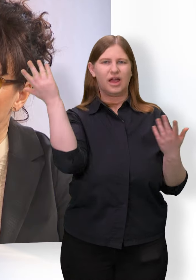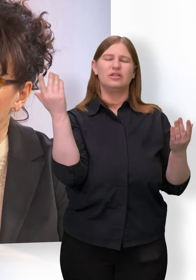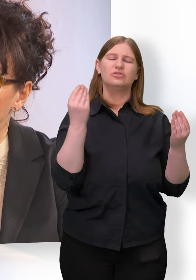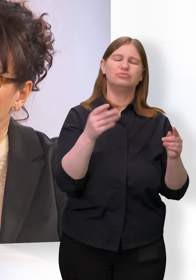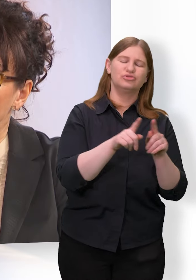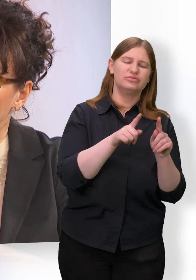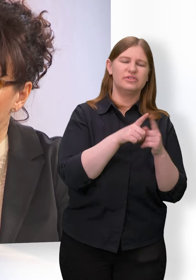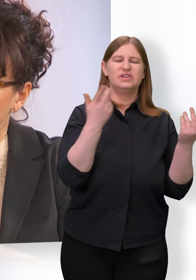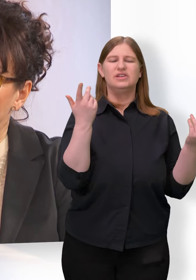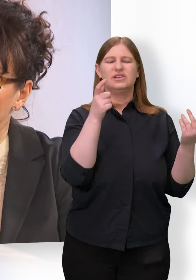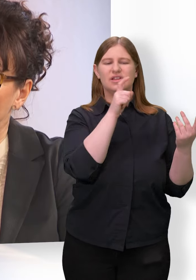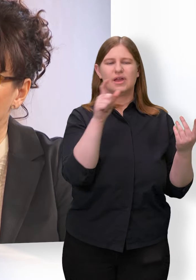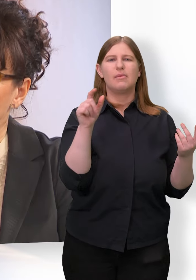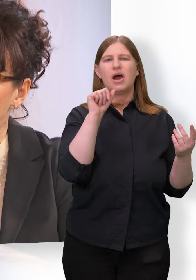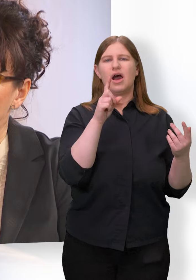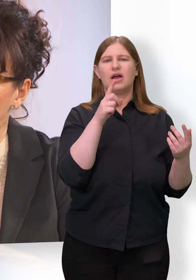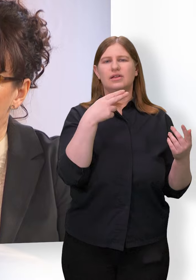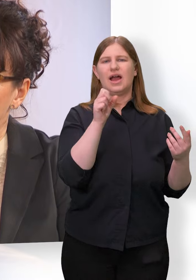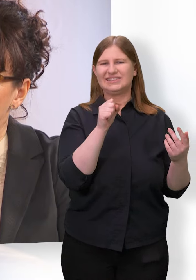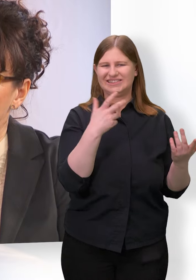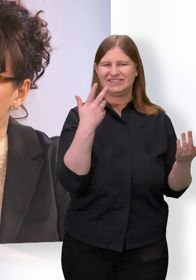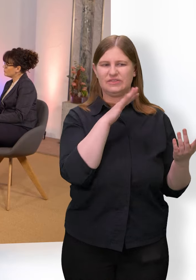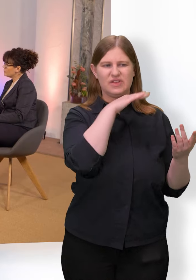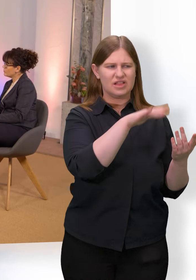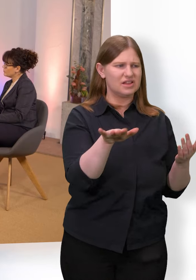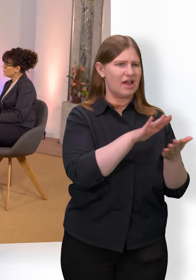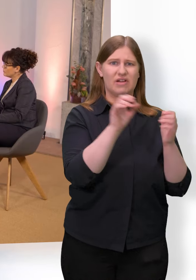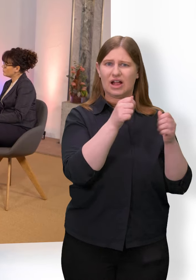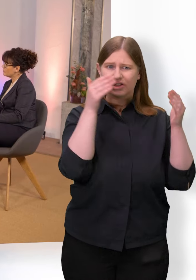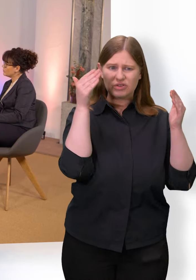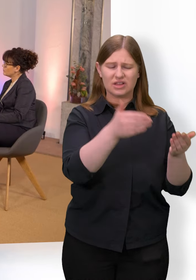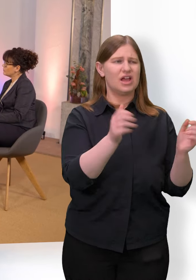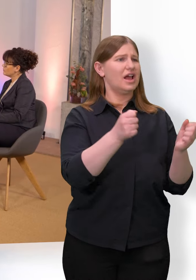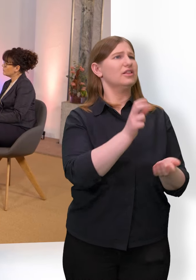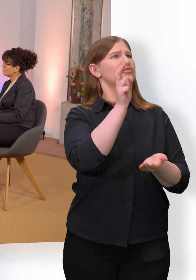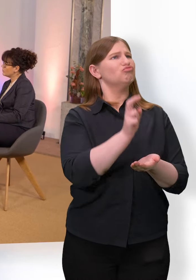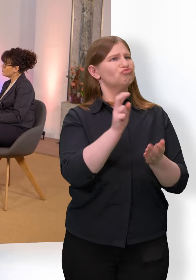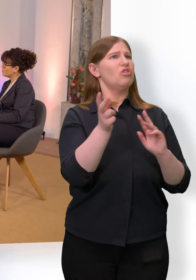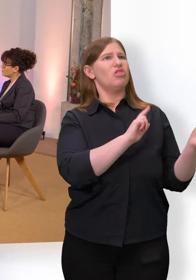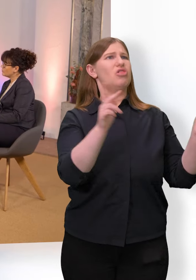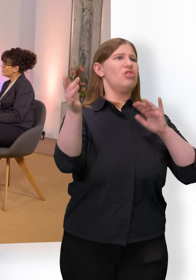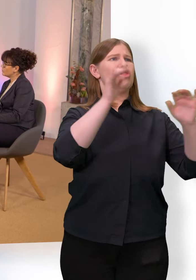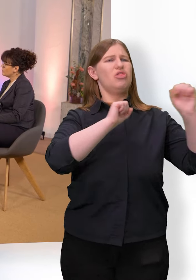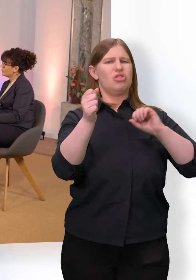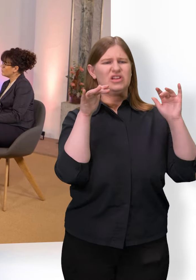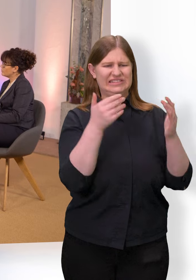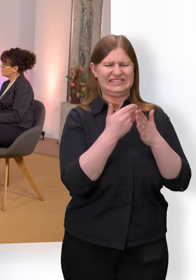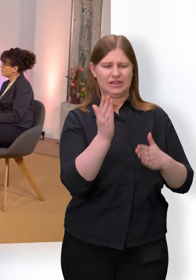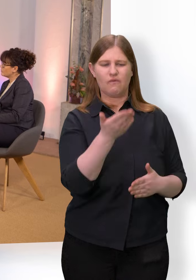-Thema ADHS, wo Kinder einfach sich nicht konzentrieren können und damit auffällig sind und die dann